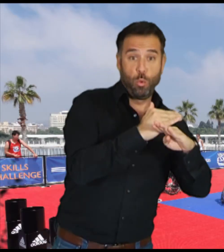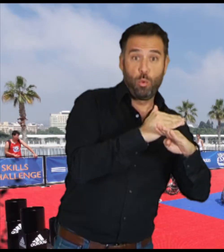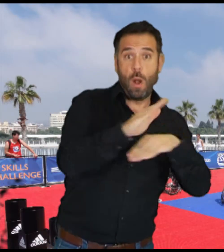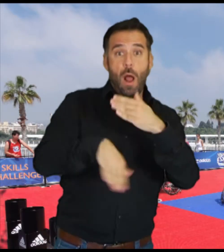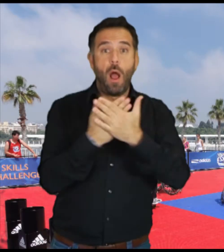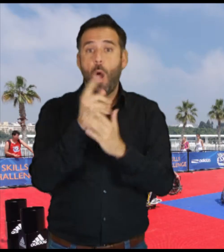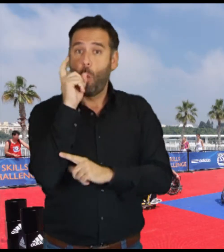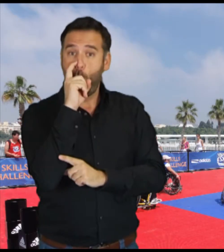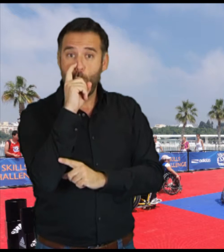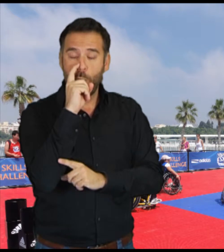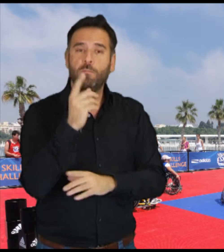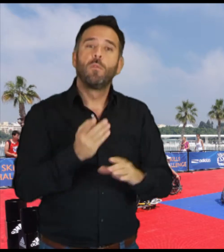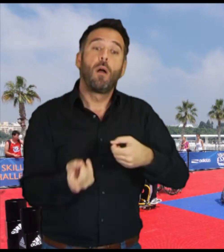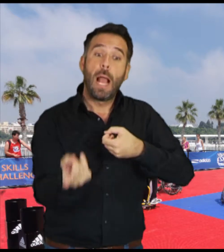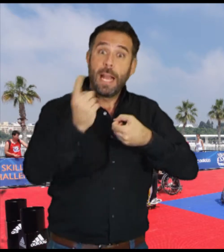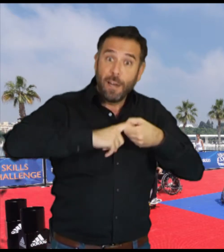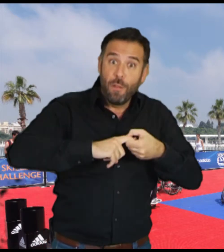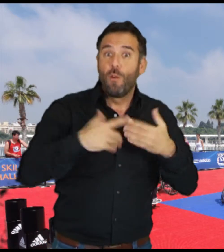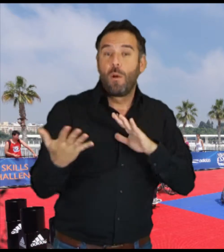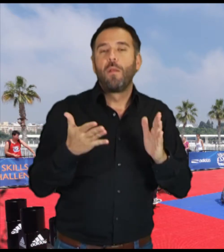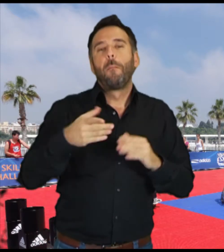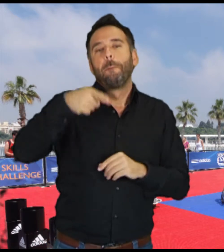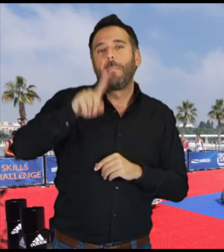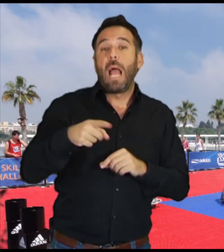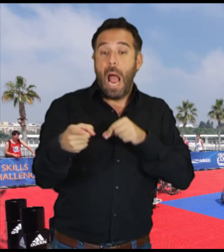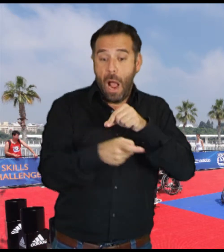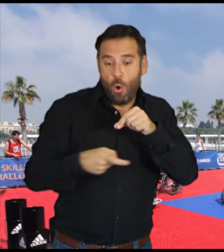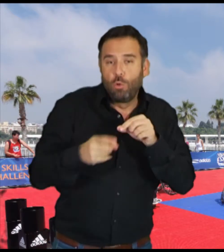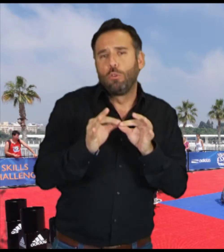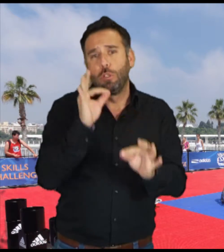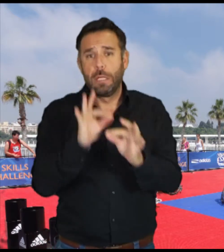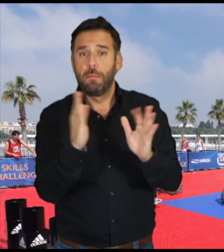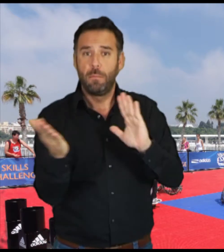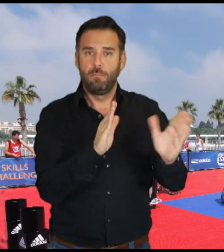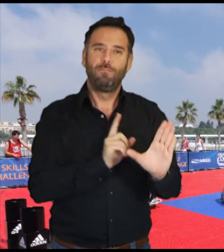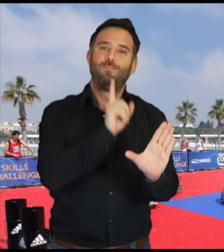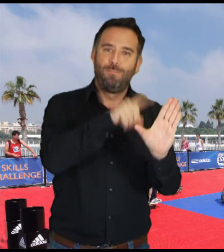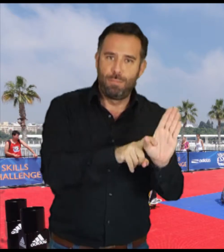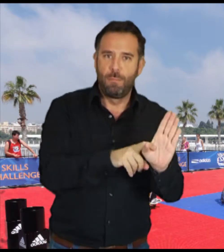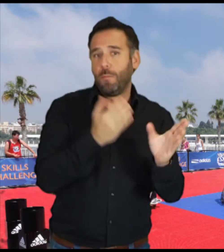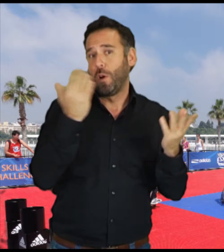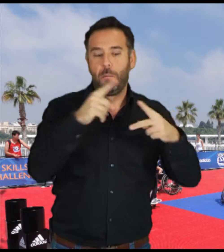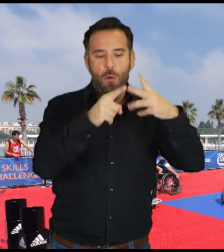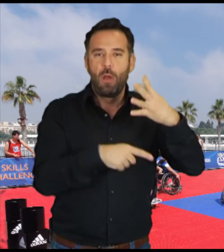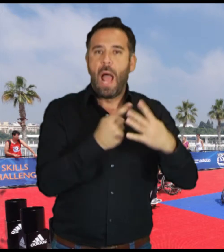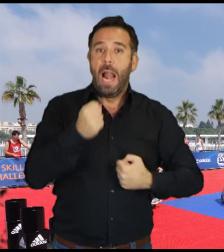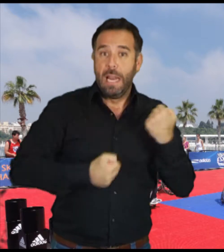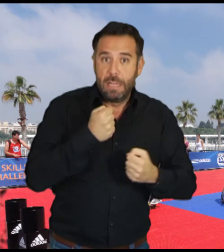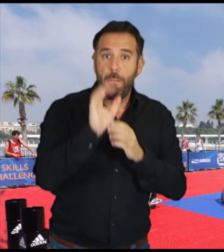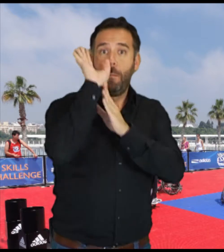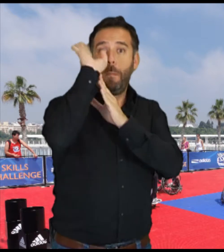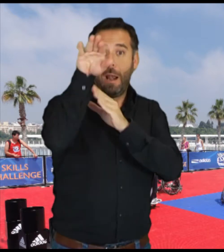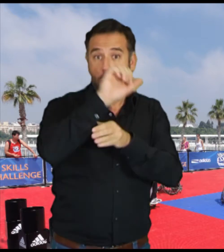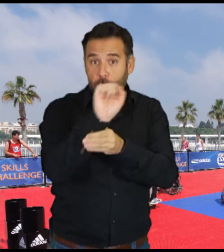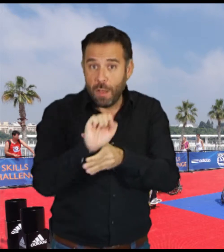inscripciones se hacen los meses de agosto y septiembre. Los deportes que se practican son atletismo, baloncesto, boccia,